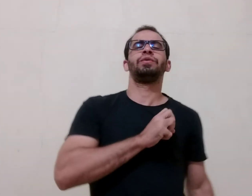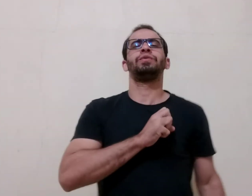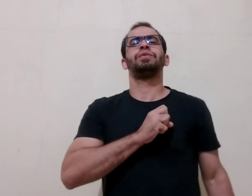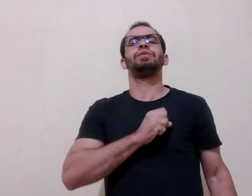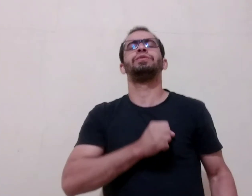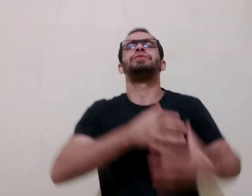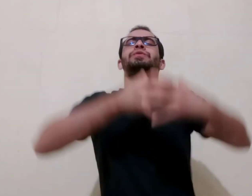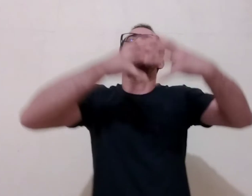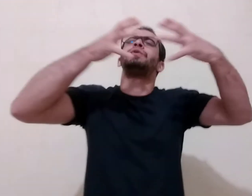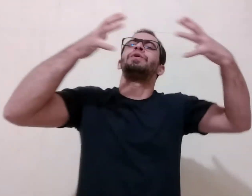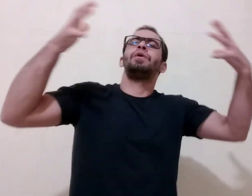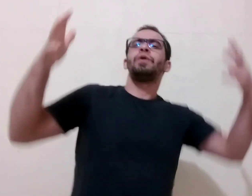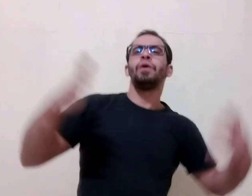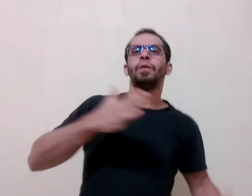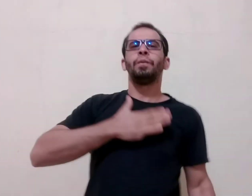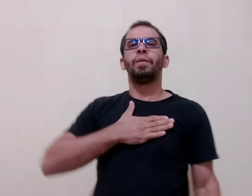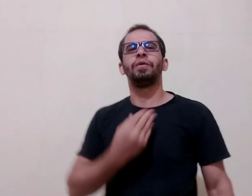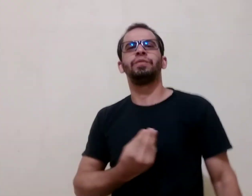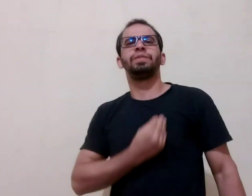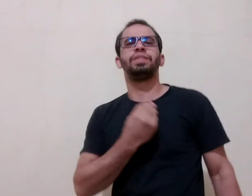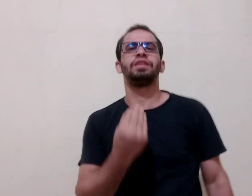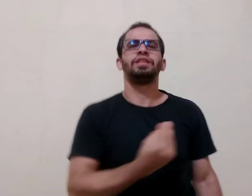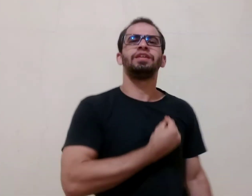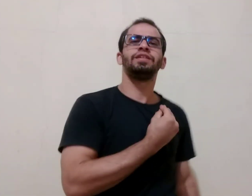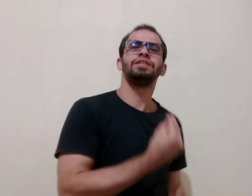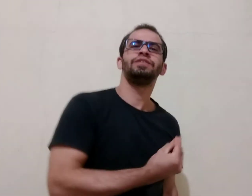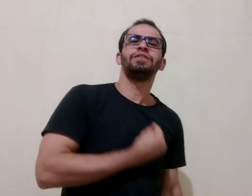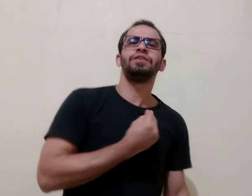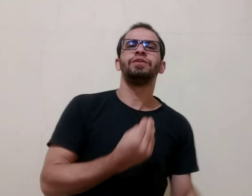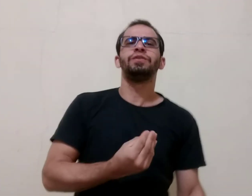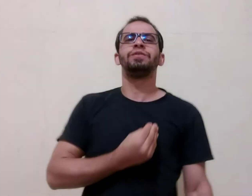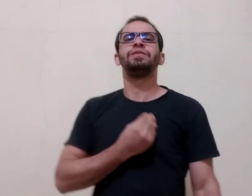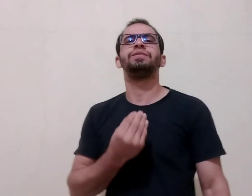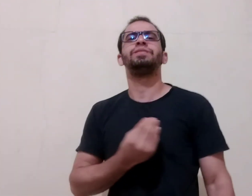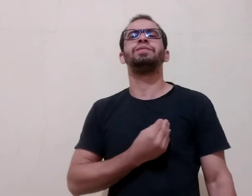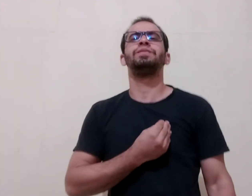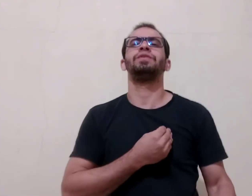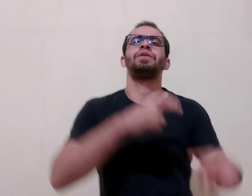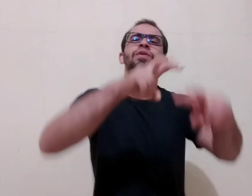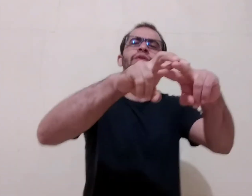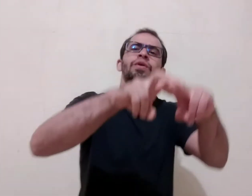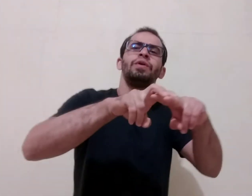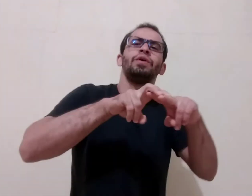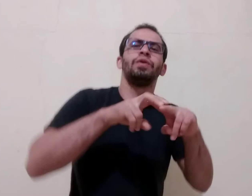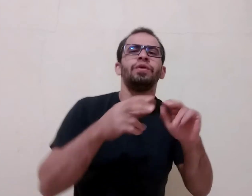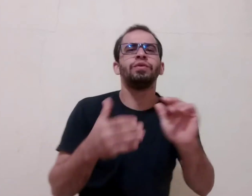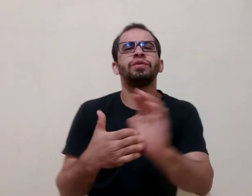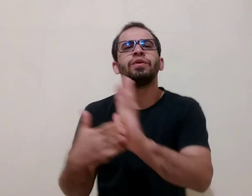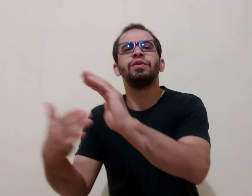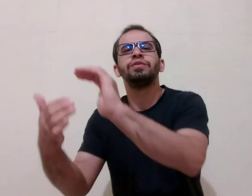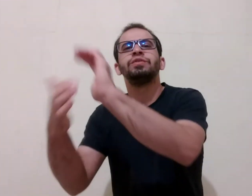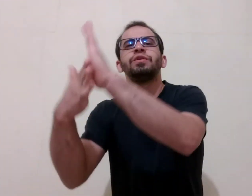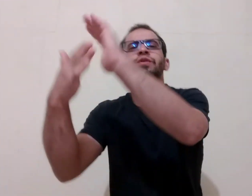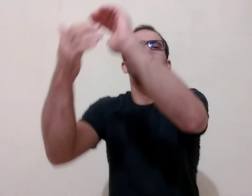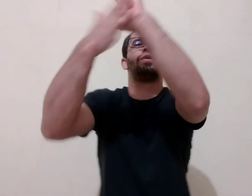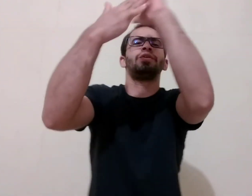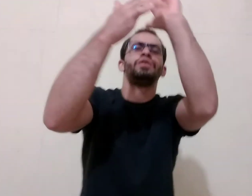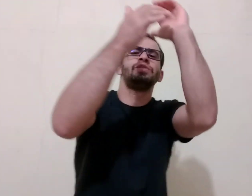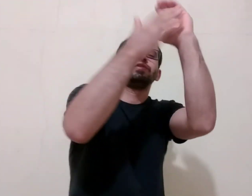Vosso amor vale mais do que a vida E por isso meus